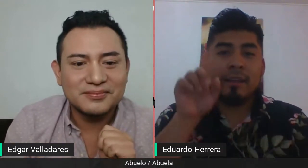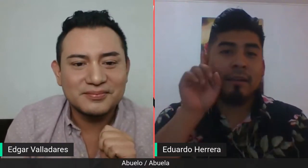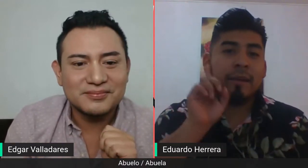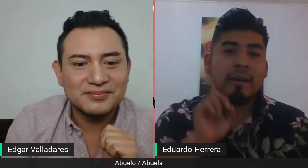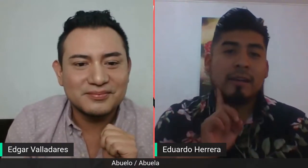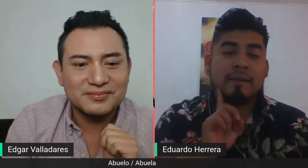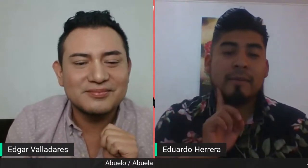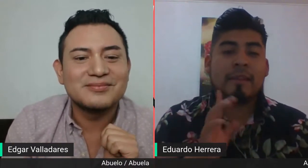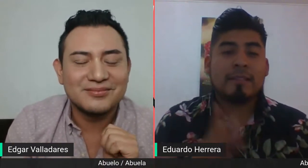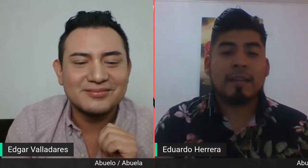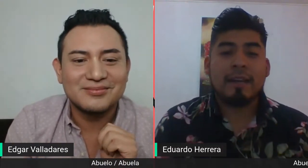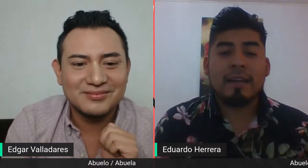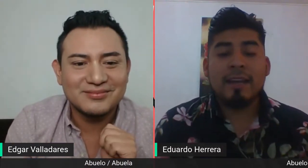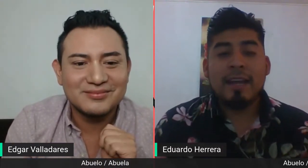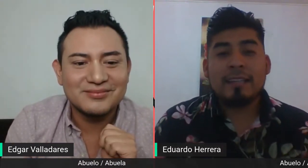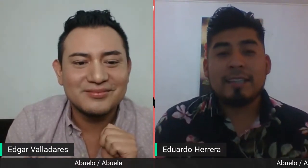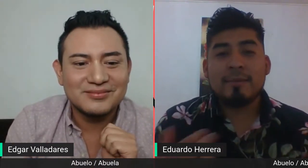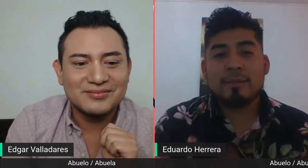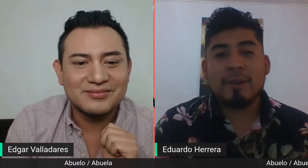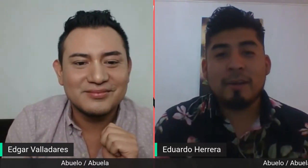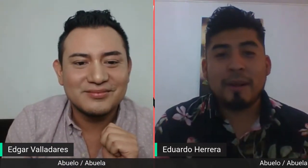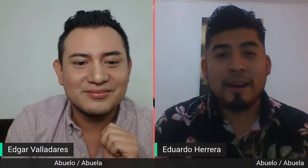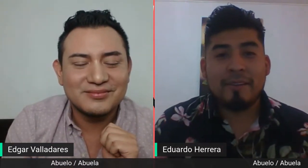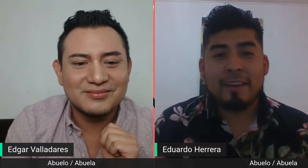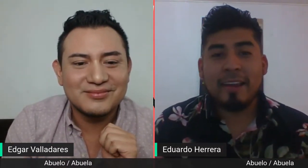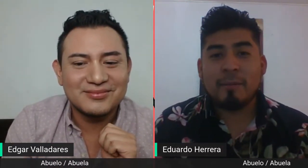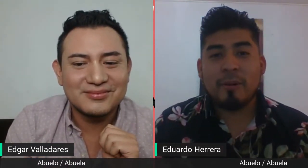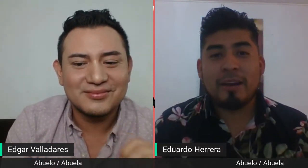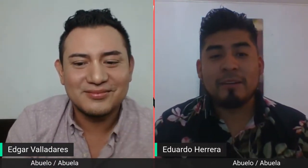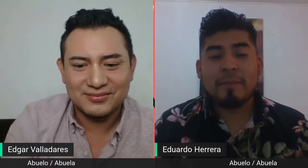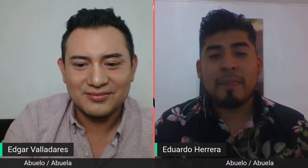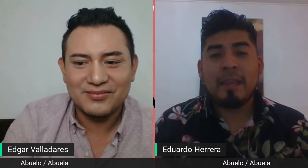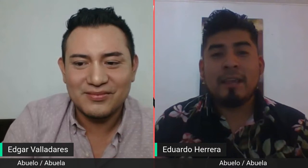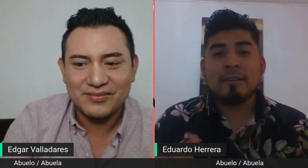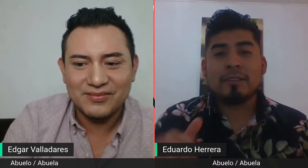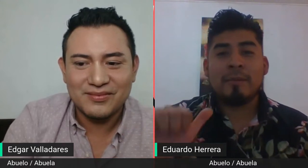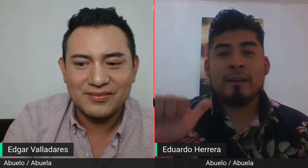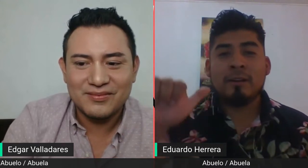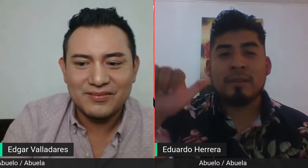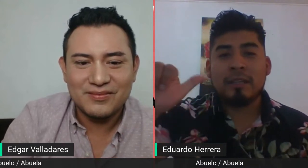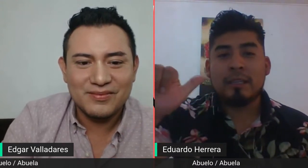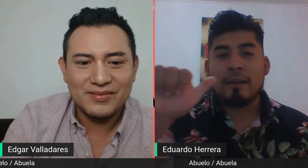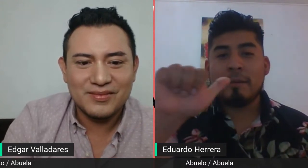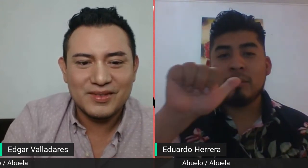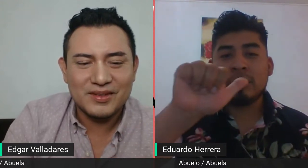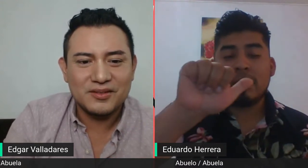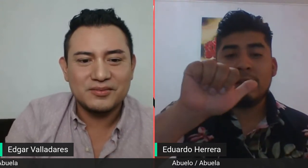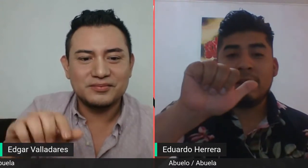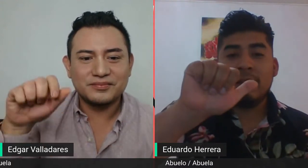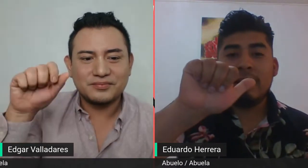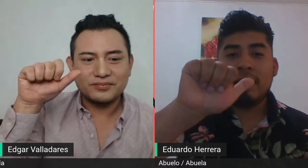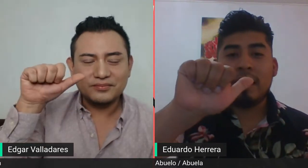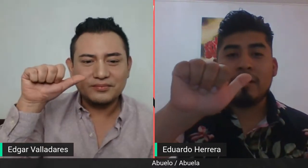Hermano. ¿Sale? Seguimos con la palabra de abuelo. Nuestra mano dominante la vamos a